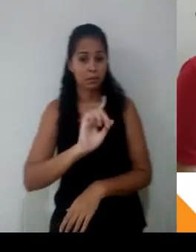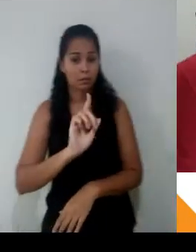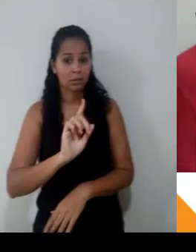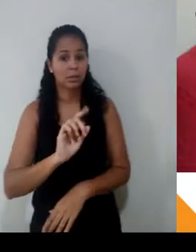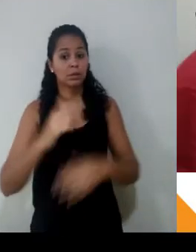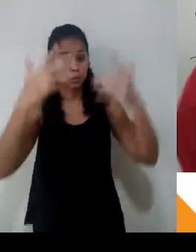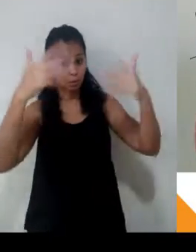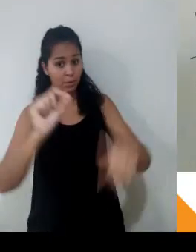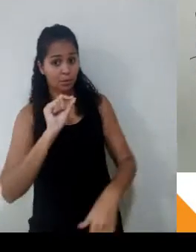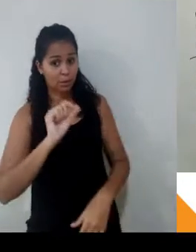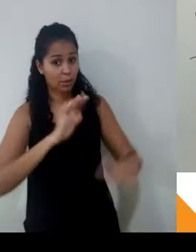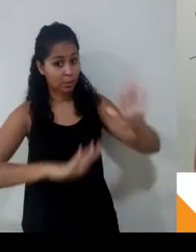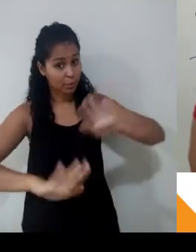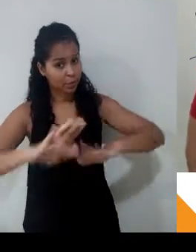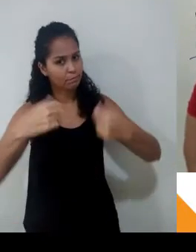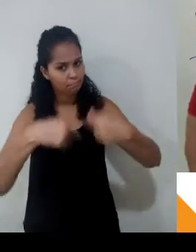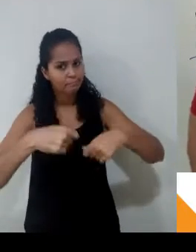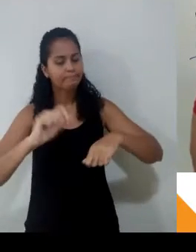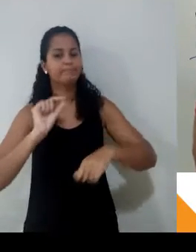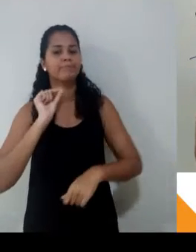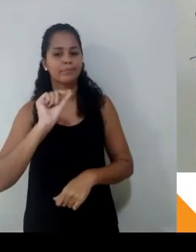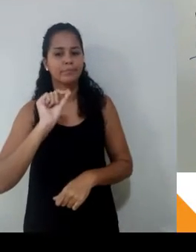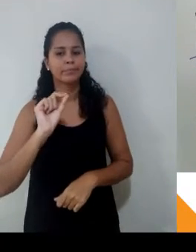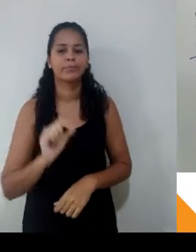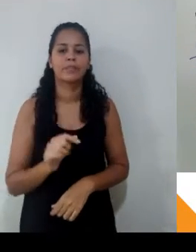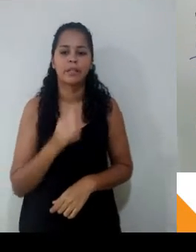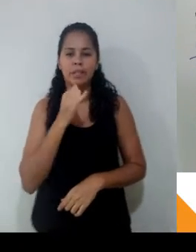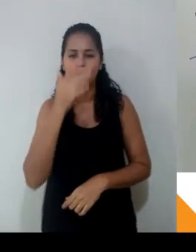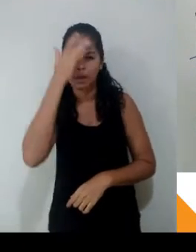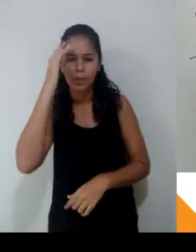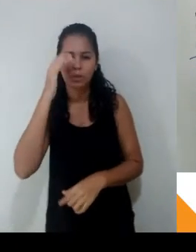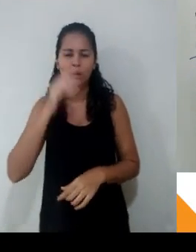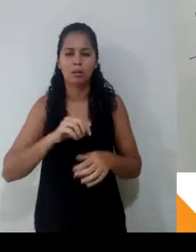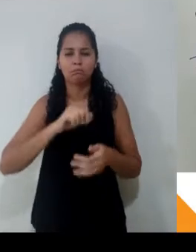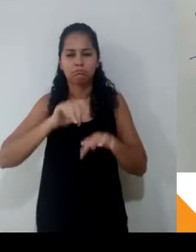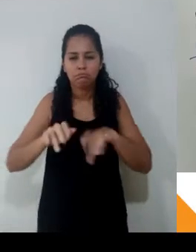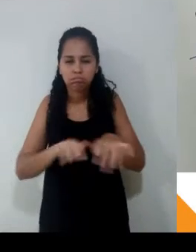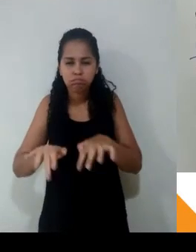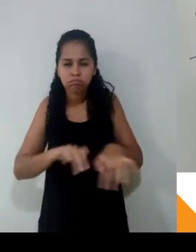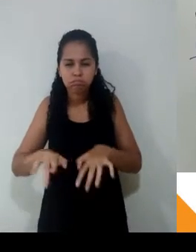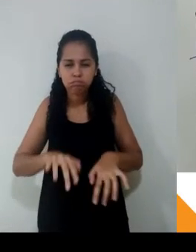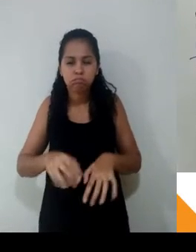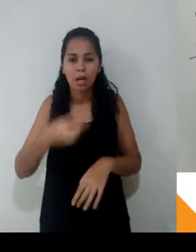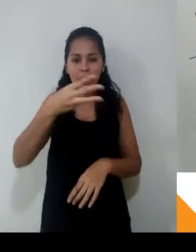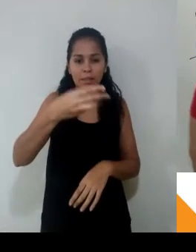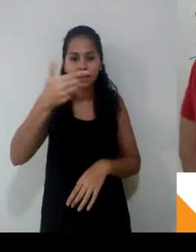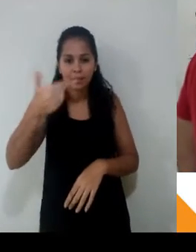em 12 dias. Maravilha! Eu tenho aqui, ó, contratos, eu tenho aqui dias. Lindo! E aí eu vou analisar.